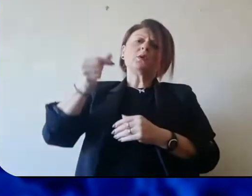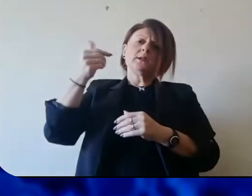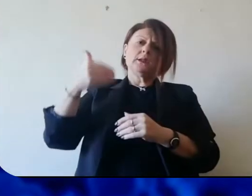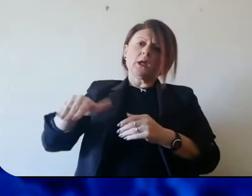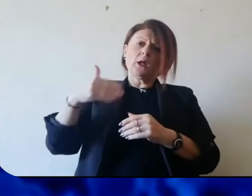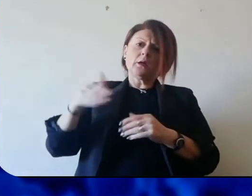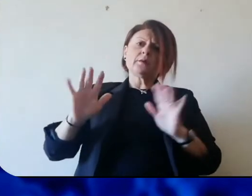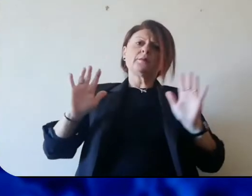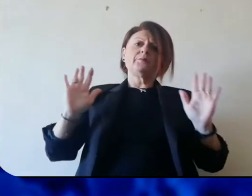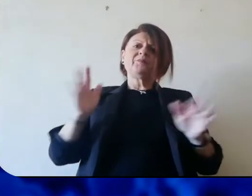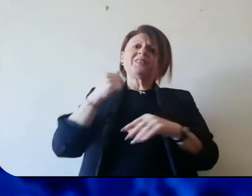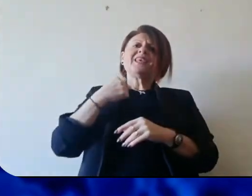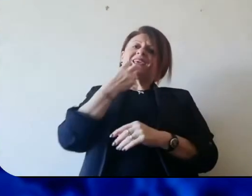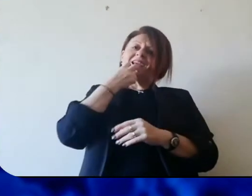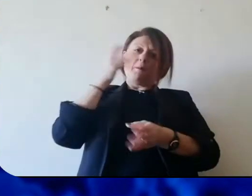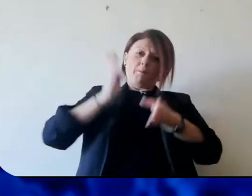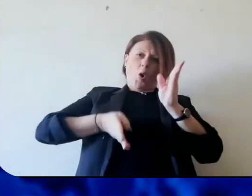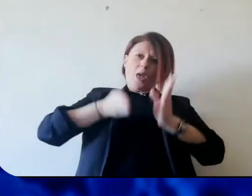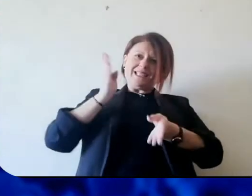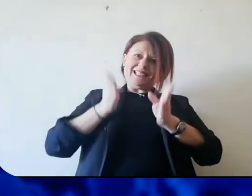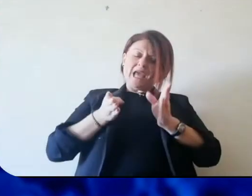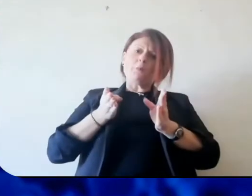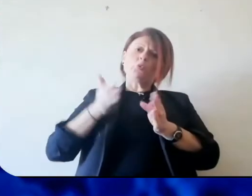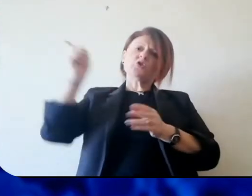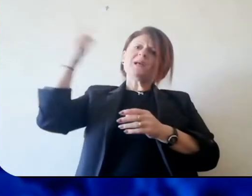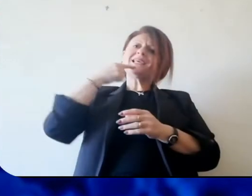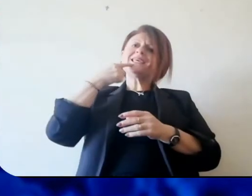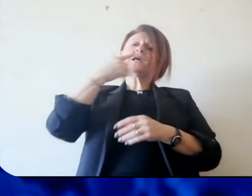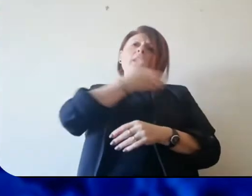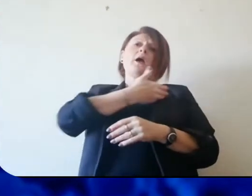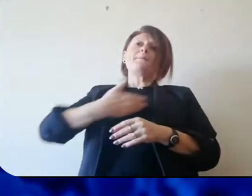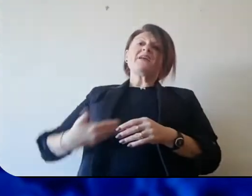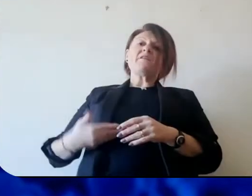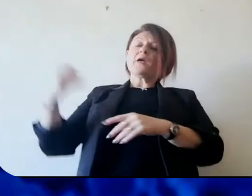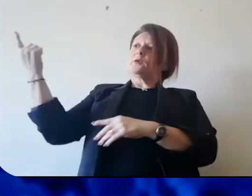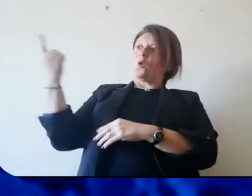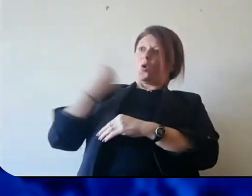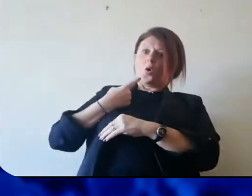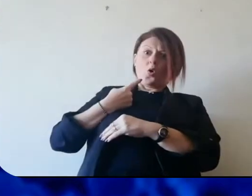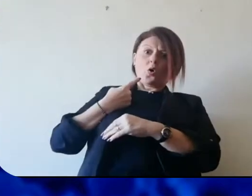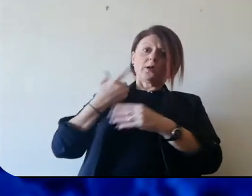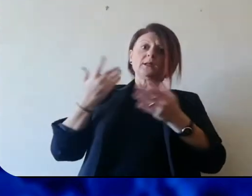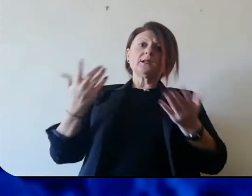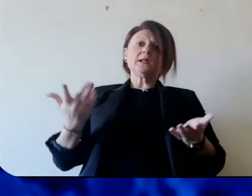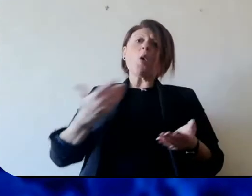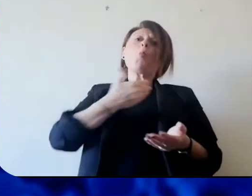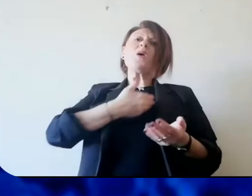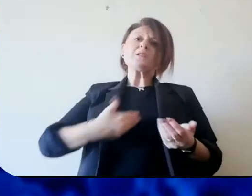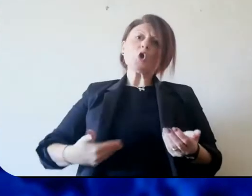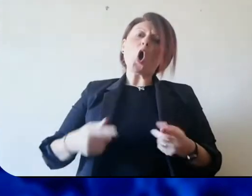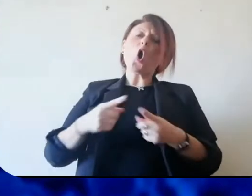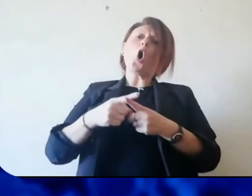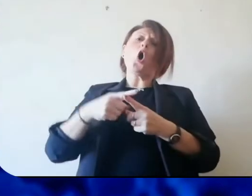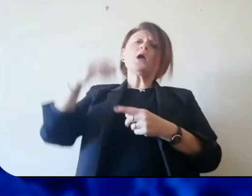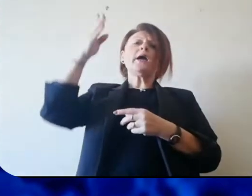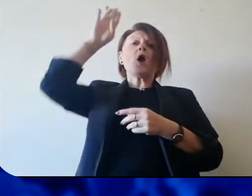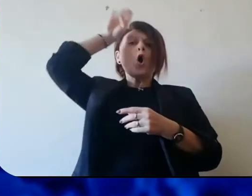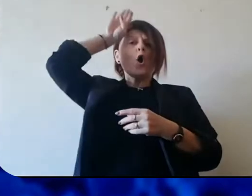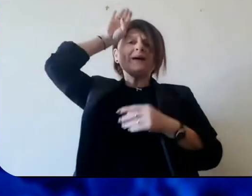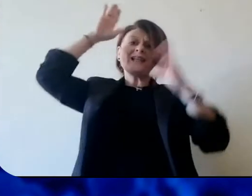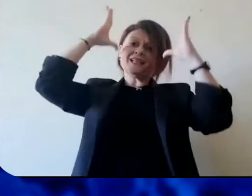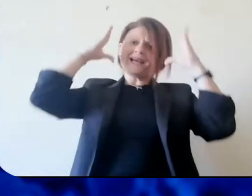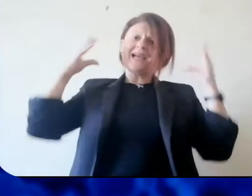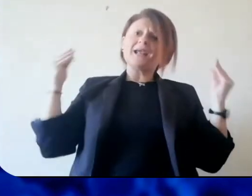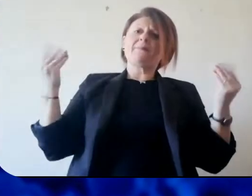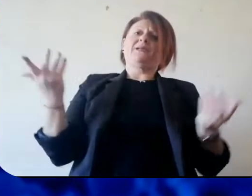sanzionato. Ed è certamente quello che faremo. Le indicazioni che abbiamo dato alla nostra Polizia Municipale, ma sono le indicazioni che il Prefetto dà, il Prefetto, il